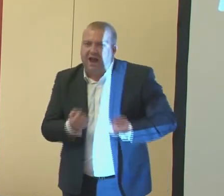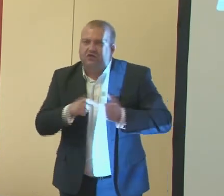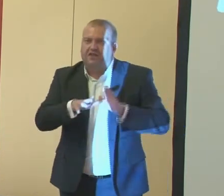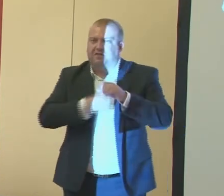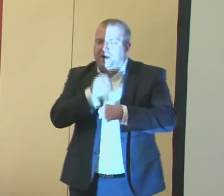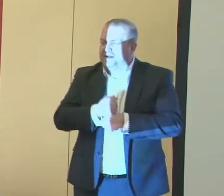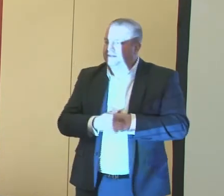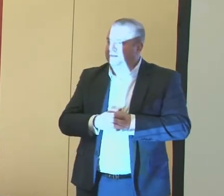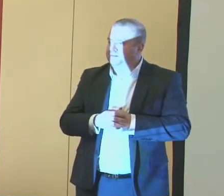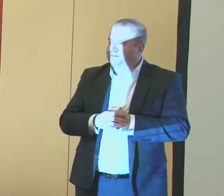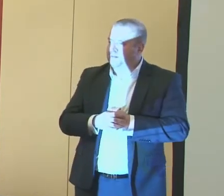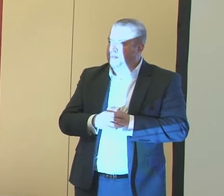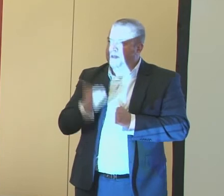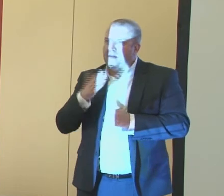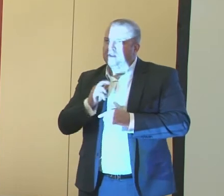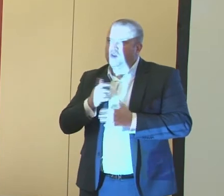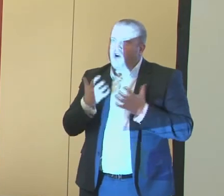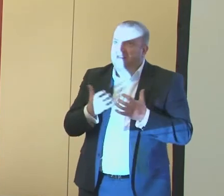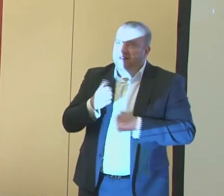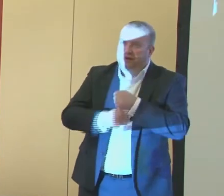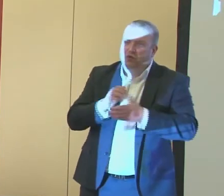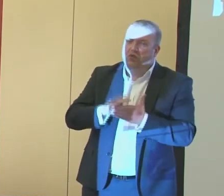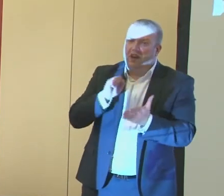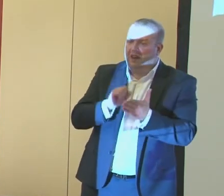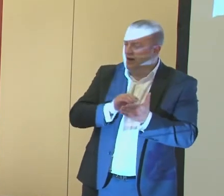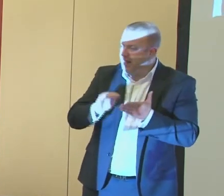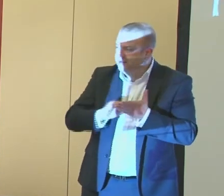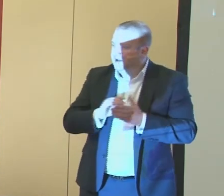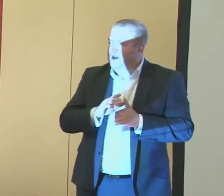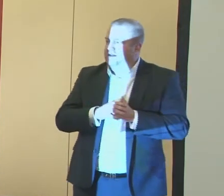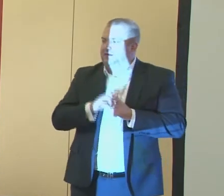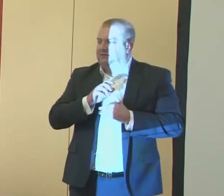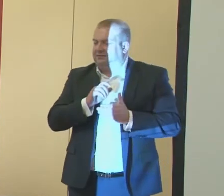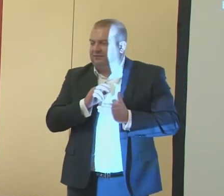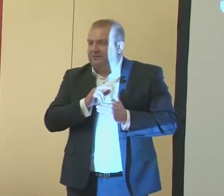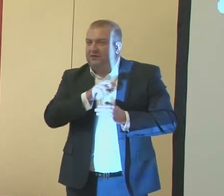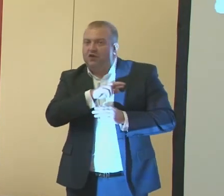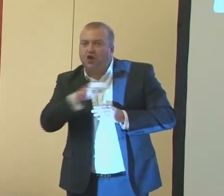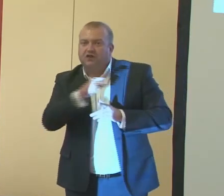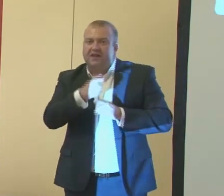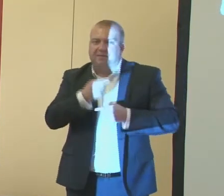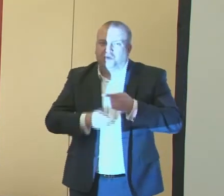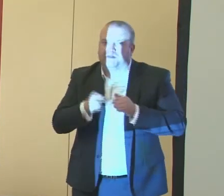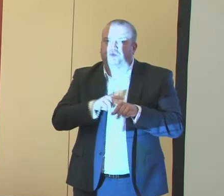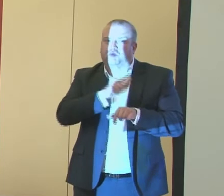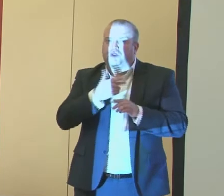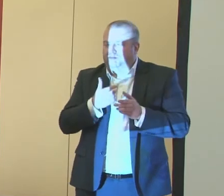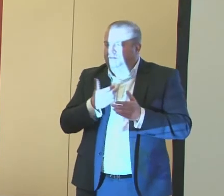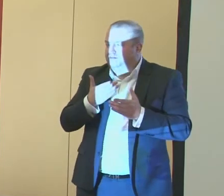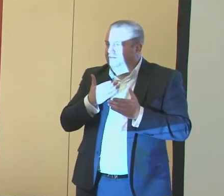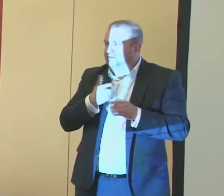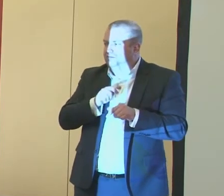pracę, bardzo chętnie pracują na lekcjach, a poza tym rodzaj niepełnosprawności, którą się odznaczają,